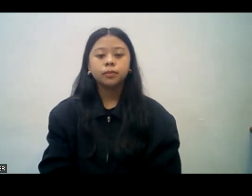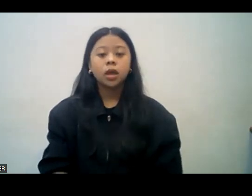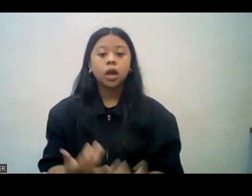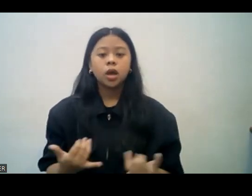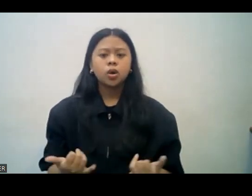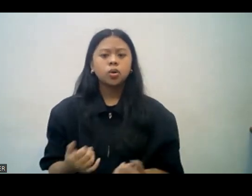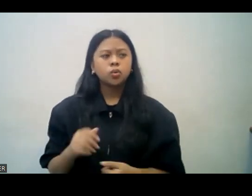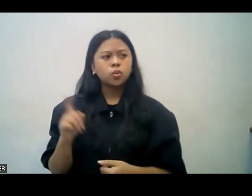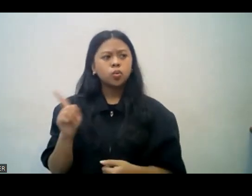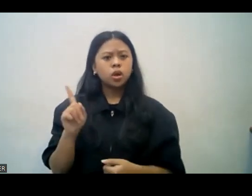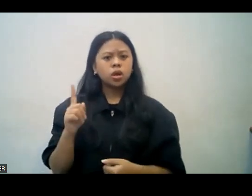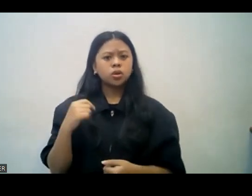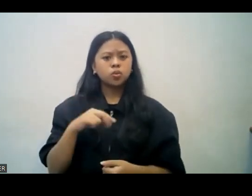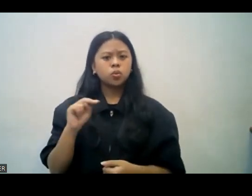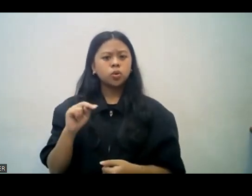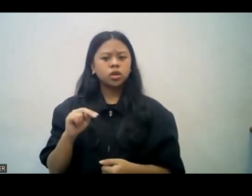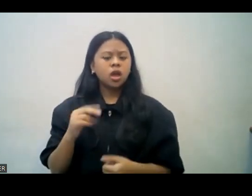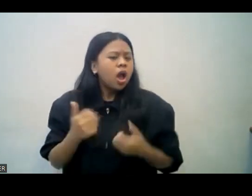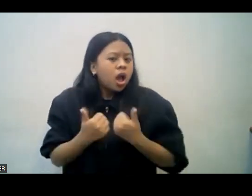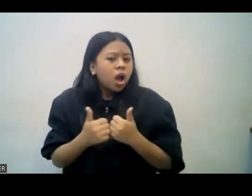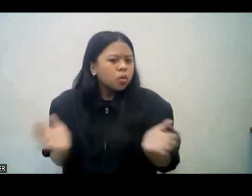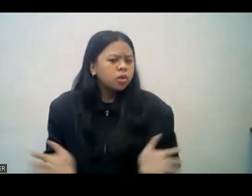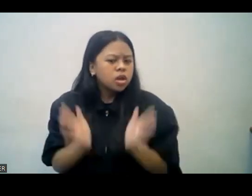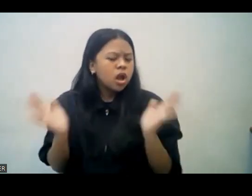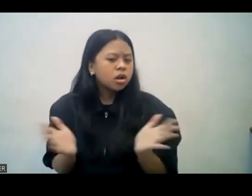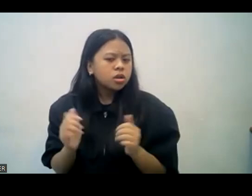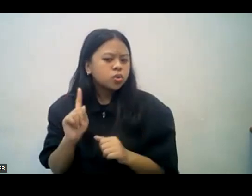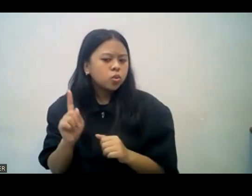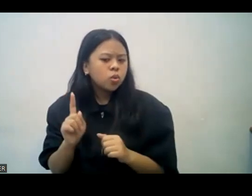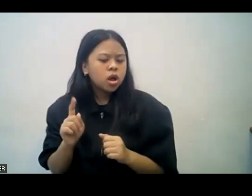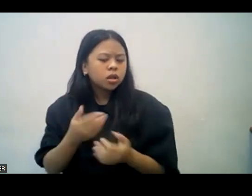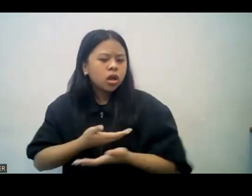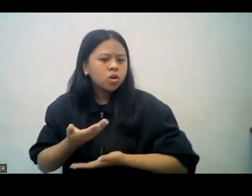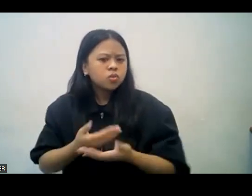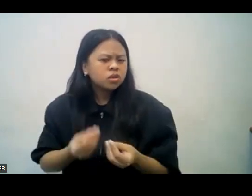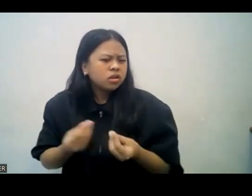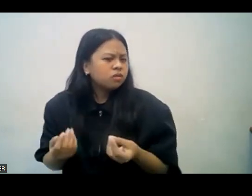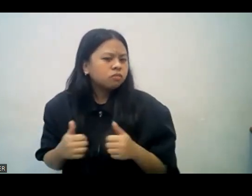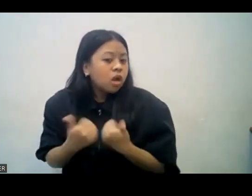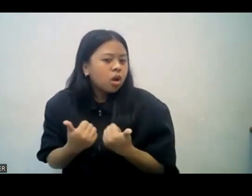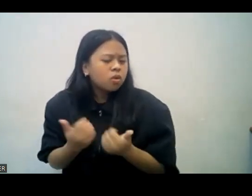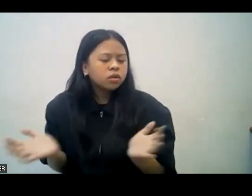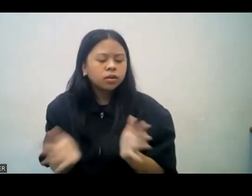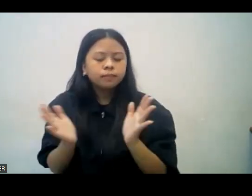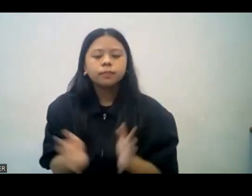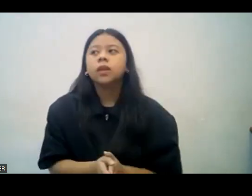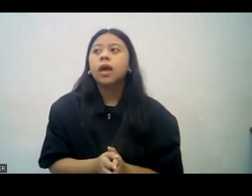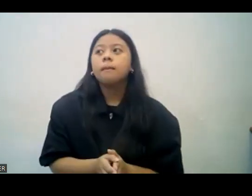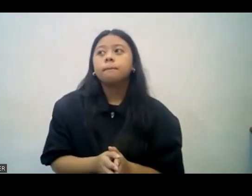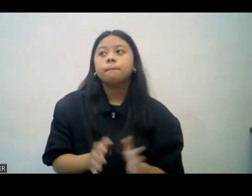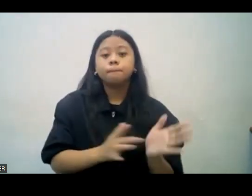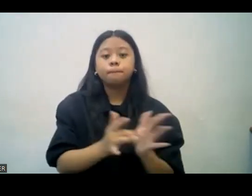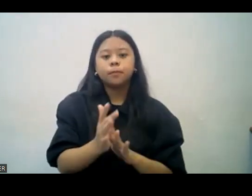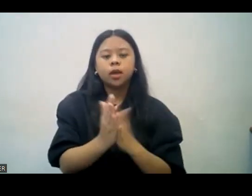yung dapat nating ibigay na encouragement o advice? Let's look at the 2 Timothy, chapter 4. Tignan po natin sa ikalawang